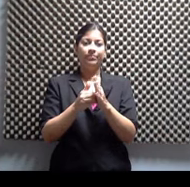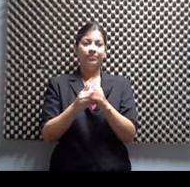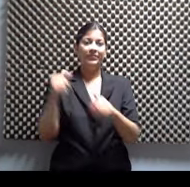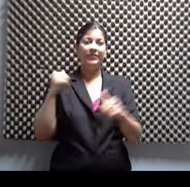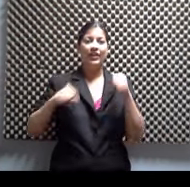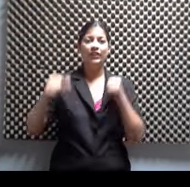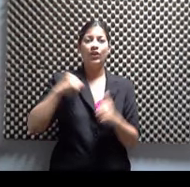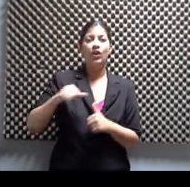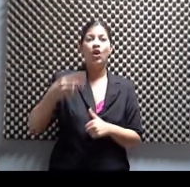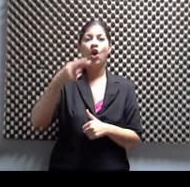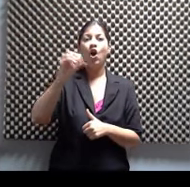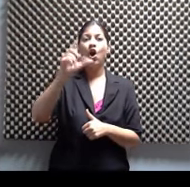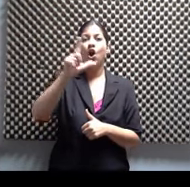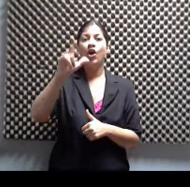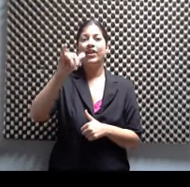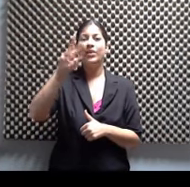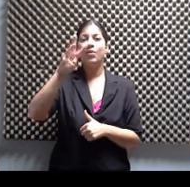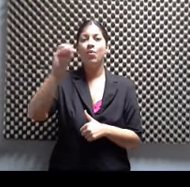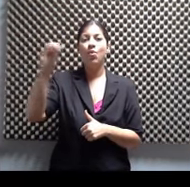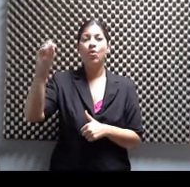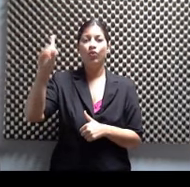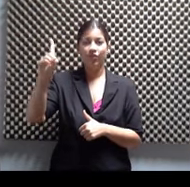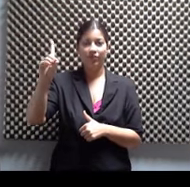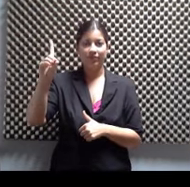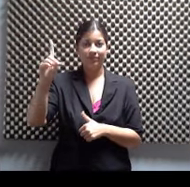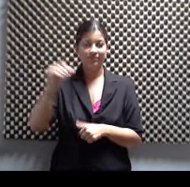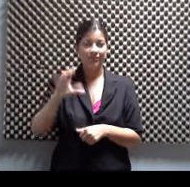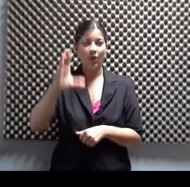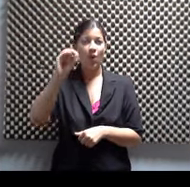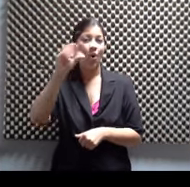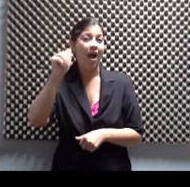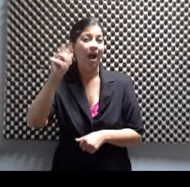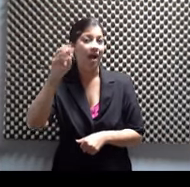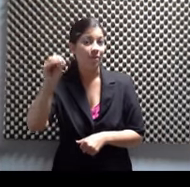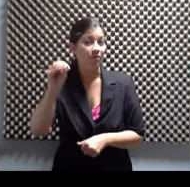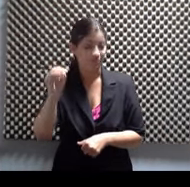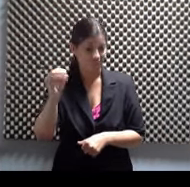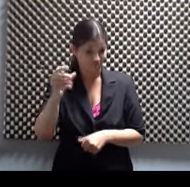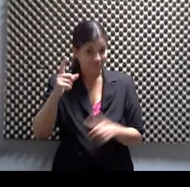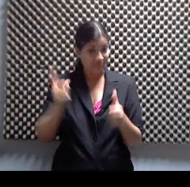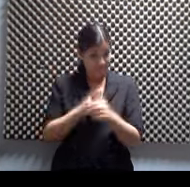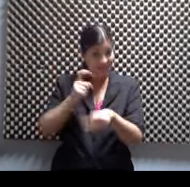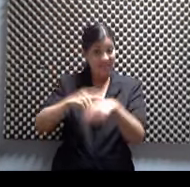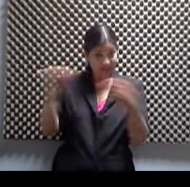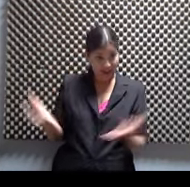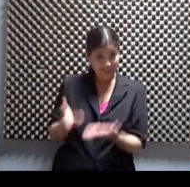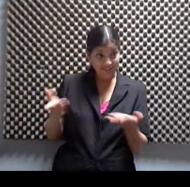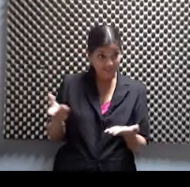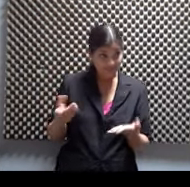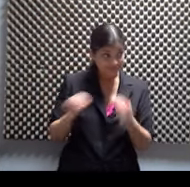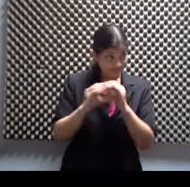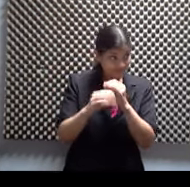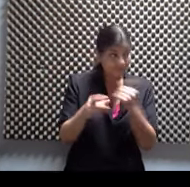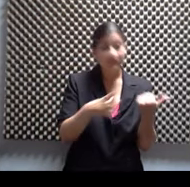Coamo. ¿Te Esa premisa la tuvimos aquí. Oh, pues claro, en Artefusión. Y ¿sabes qué? Otra cosa más. ¿Qué pasó? Carlos Merced.